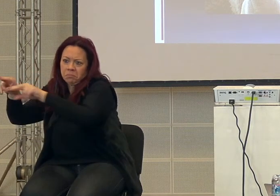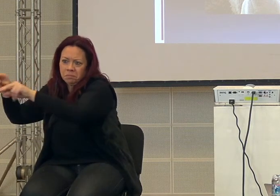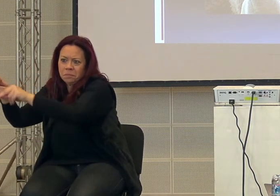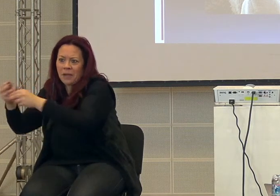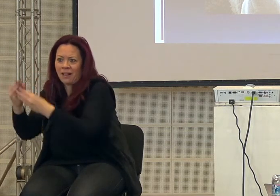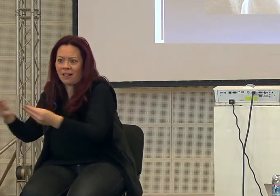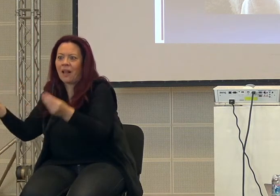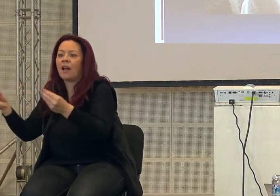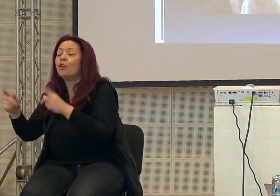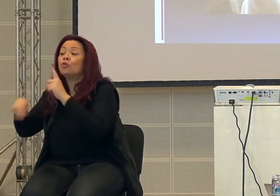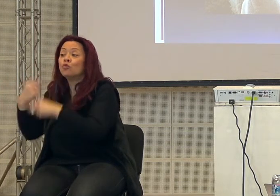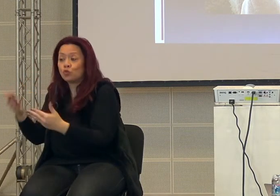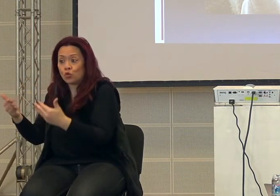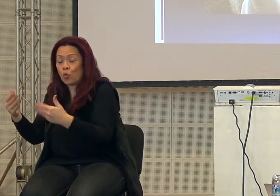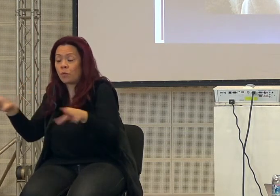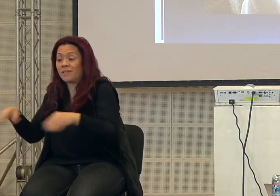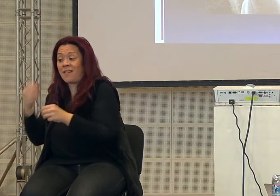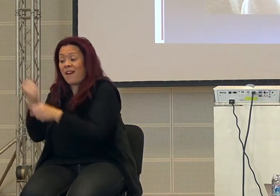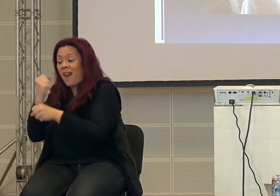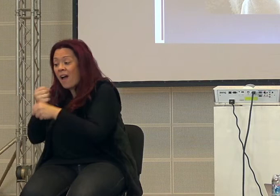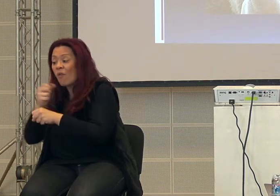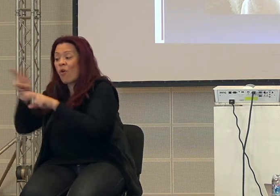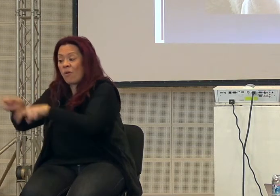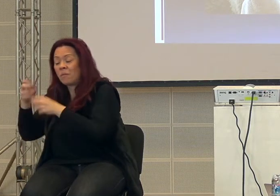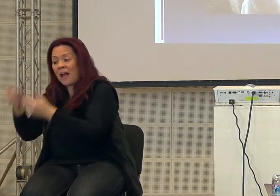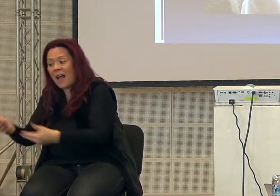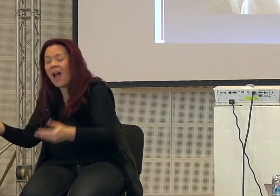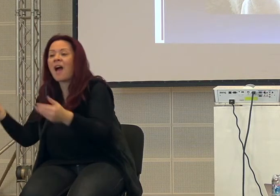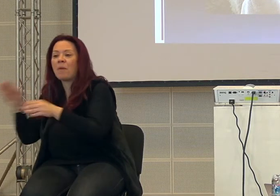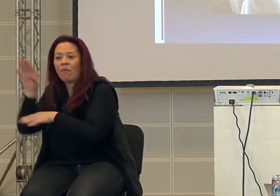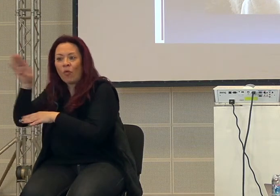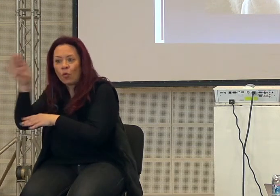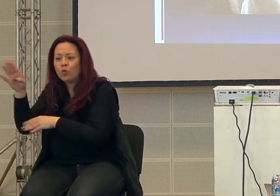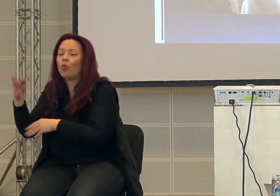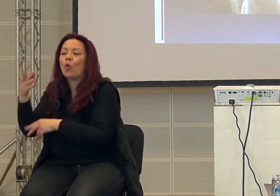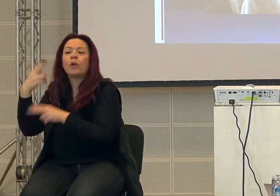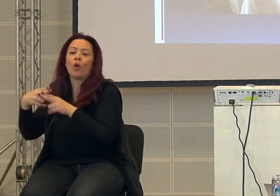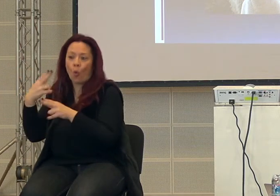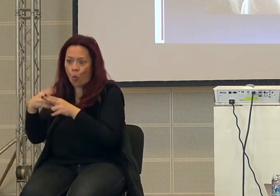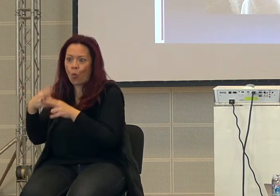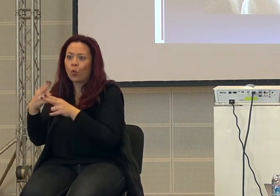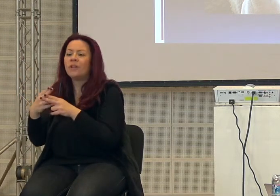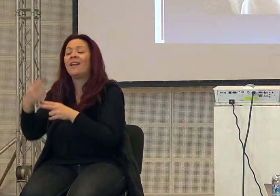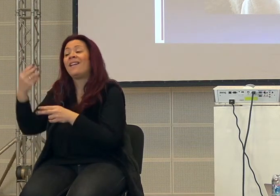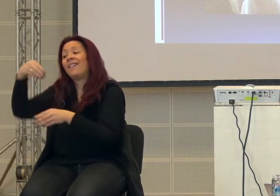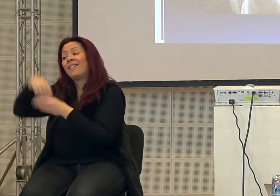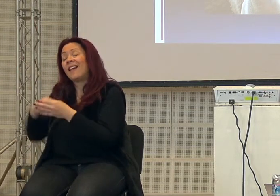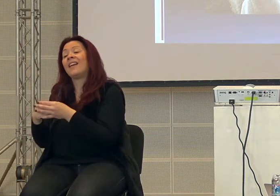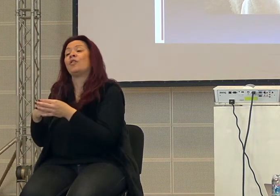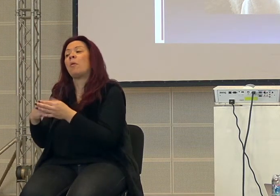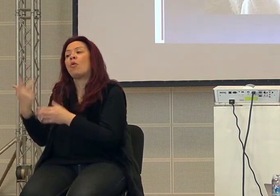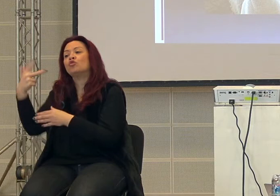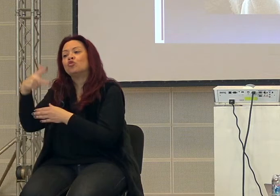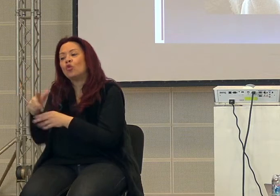venivano subito impiegati nei campi, erano a mano d'opera, erano il futuro, quindi erano molto più utili nella società contadina che